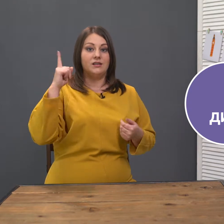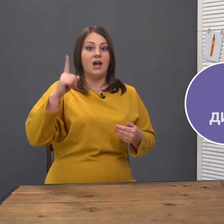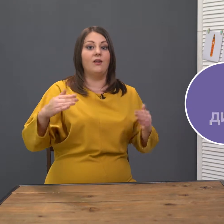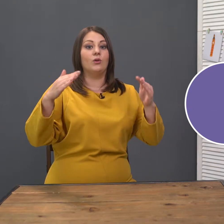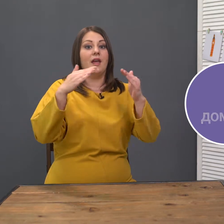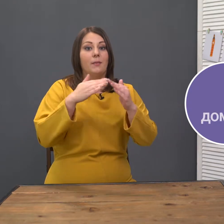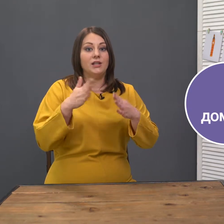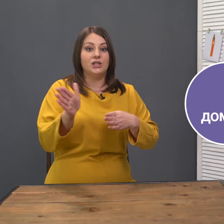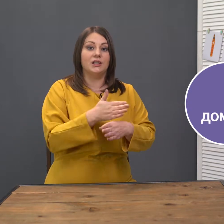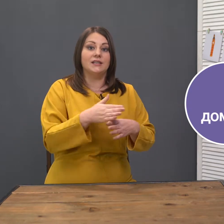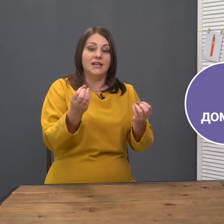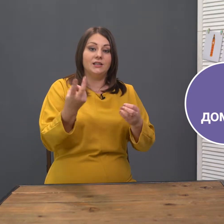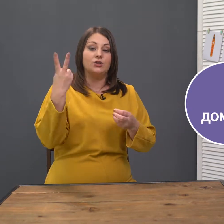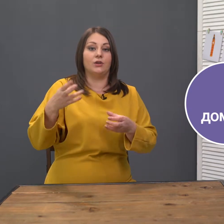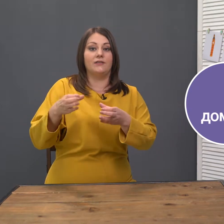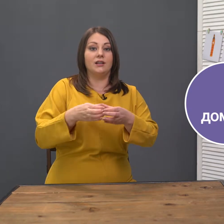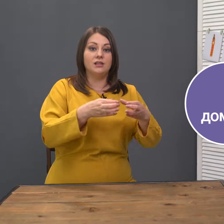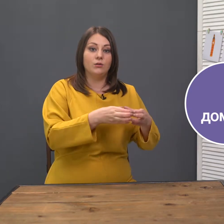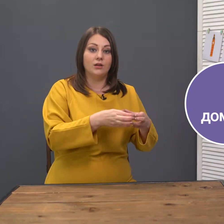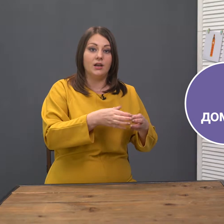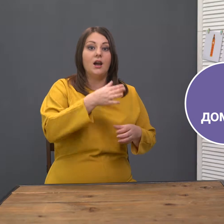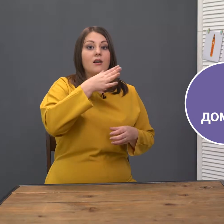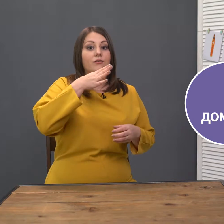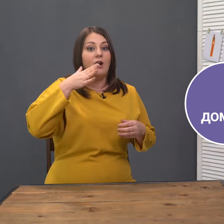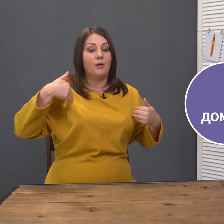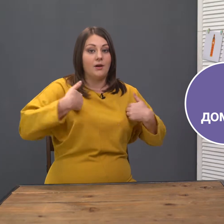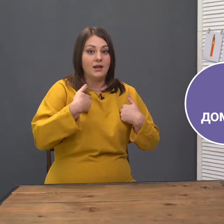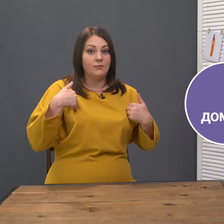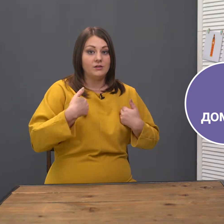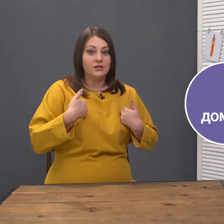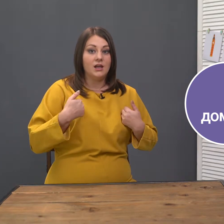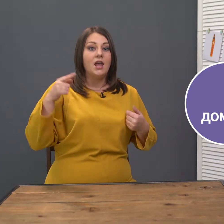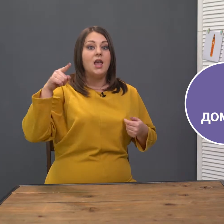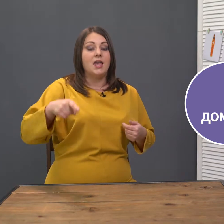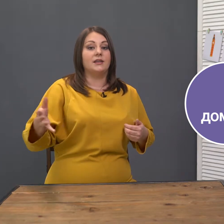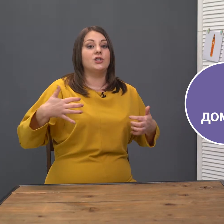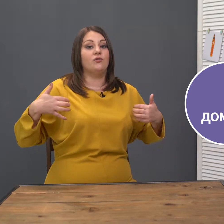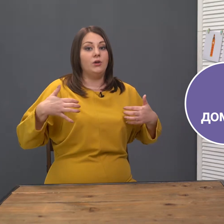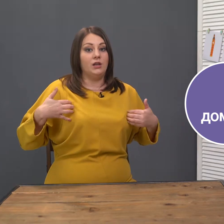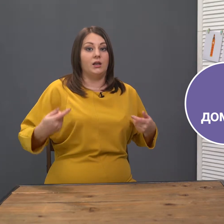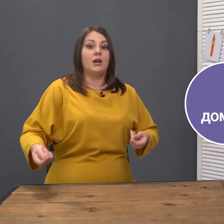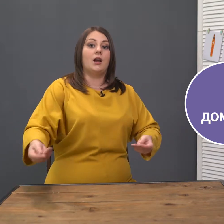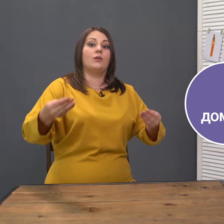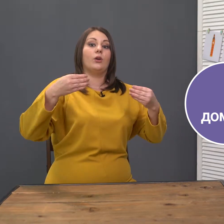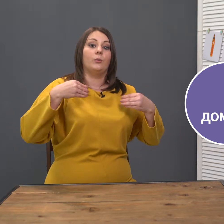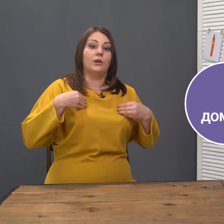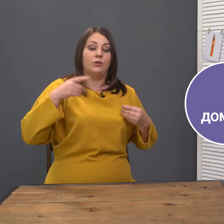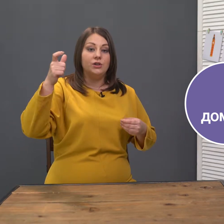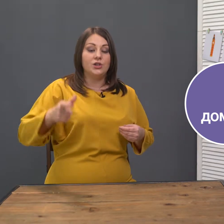а вот домашние делят еще на две категории. Farm animals – это животные, которые приносят